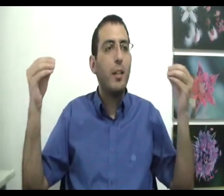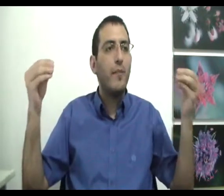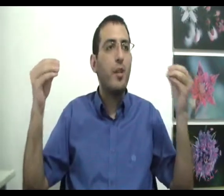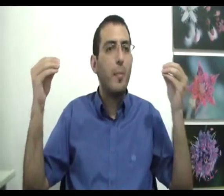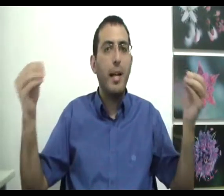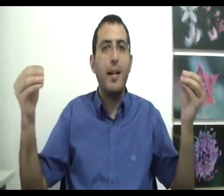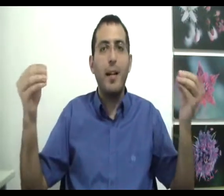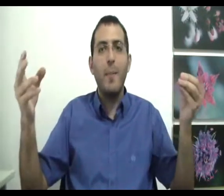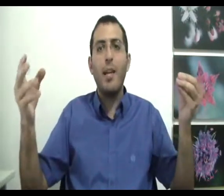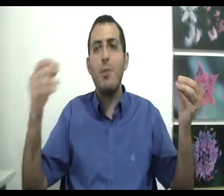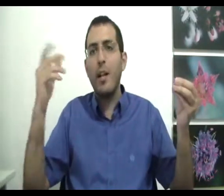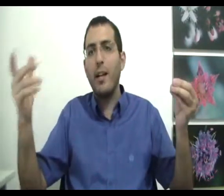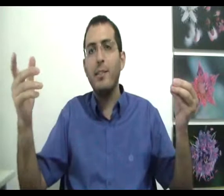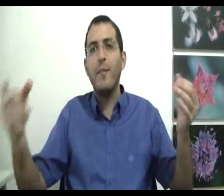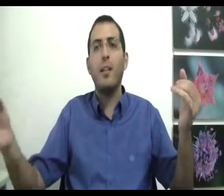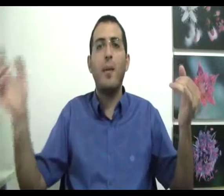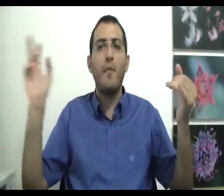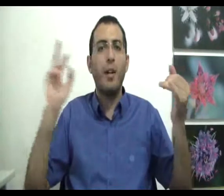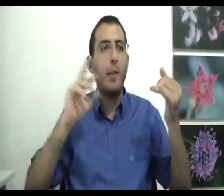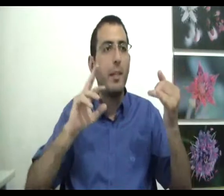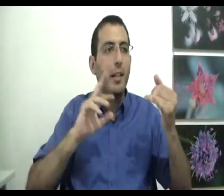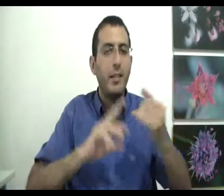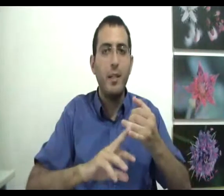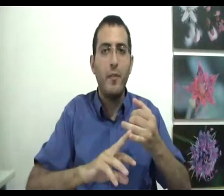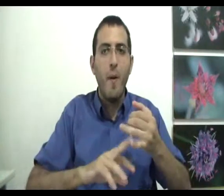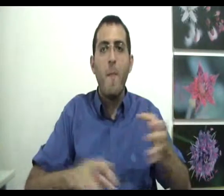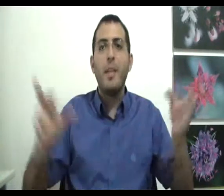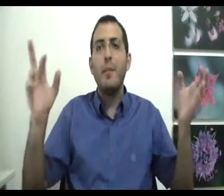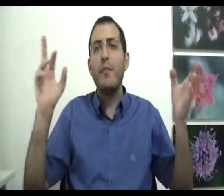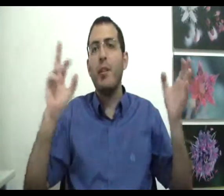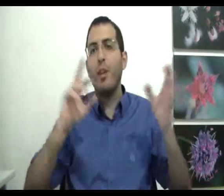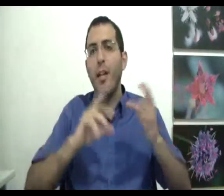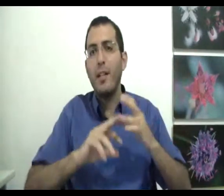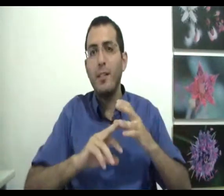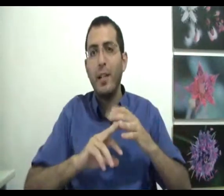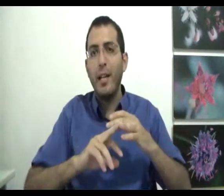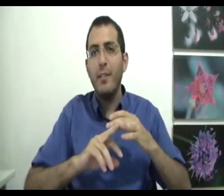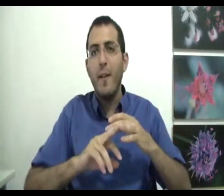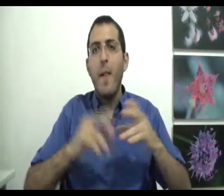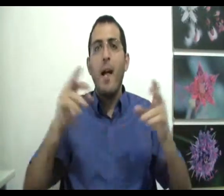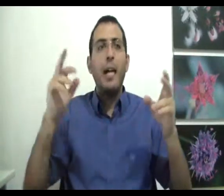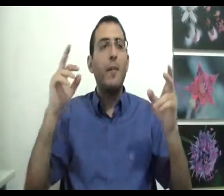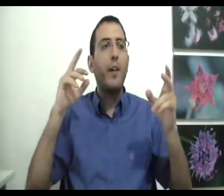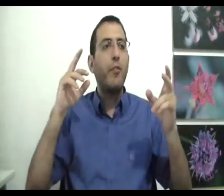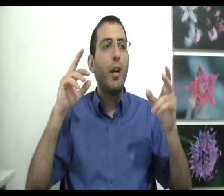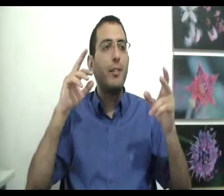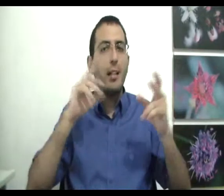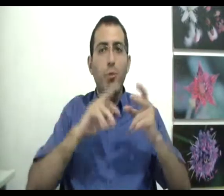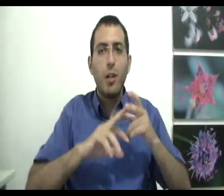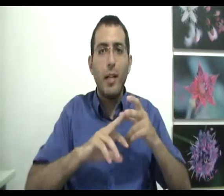נפשי בלילה למה? יש לך כסף, אתה מפחד לאבד את הכסף, אתה מפחד שערך הכסף ירד, אתה מפחד שהסטטוס שלך